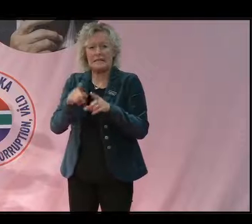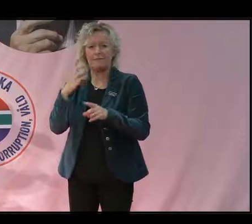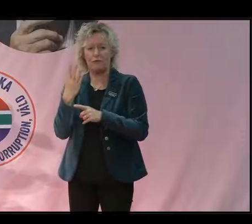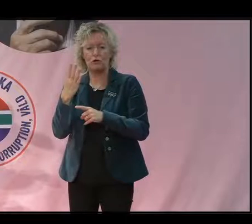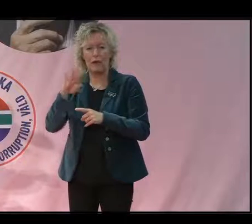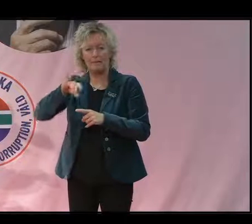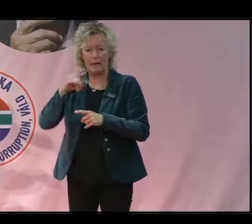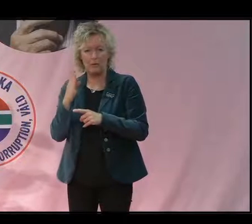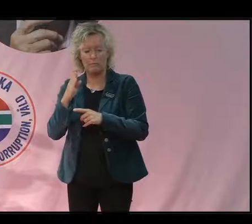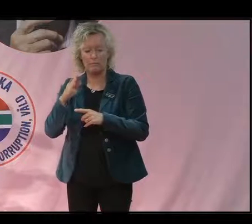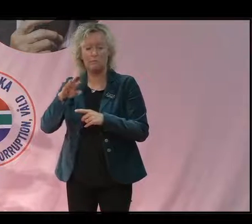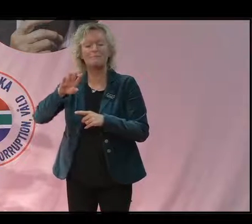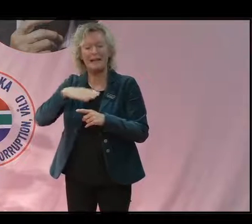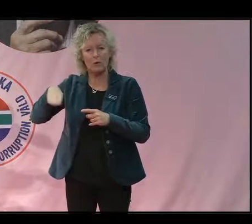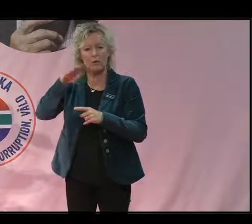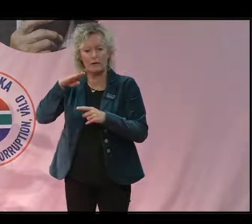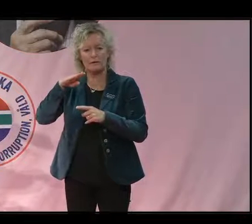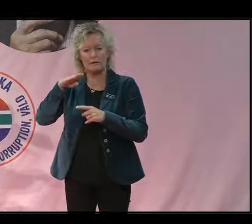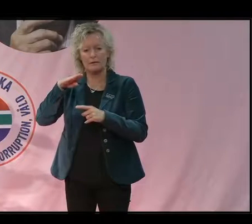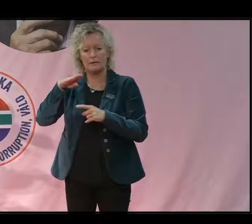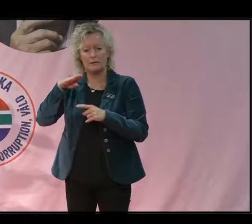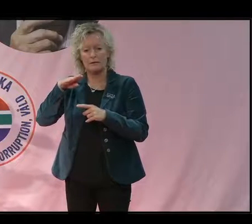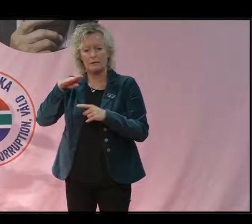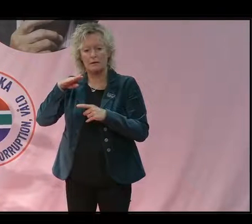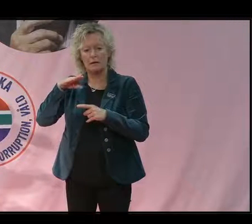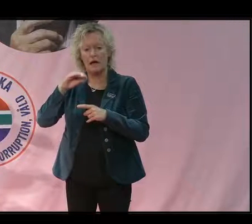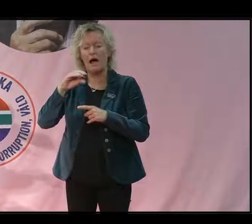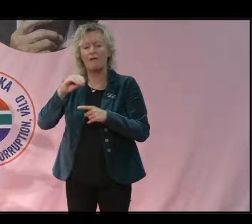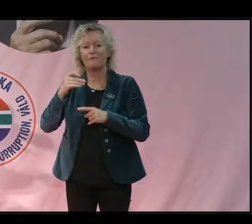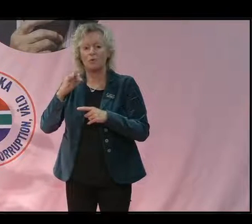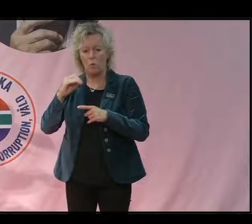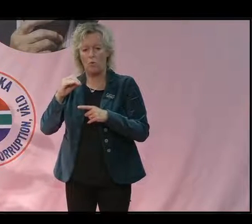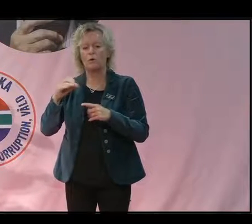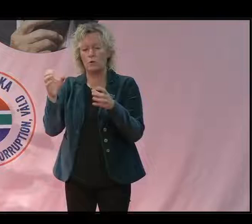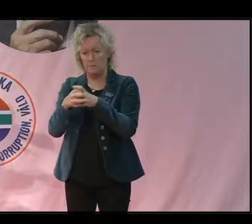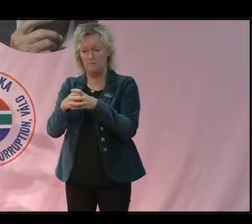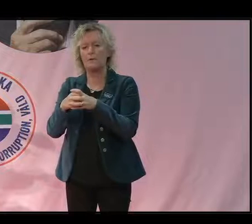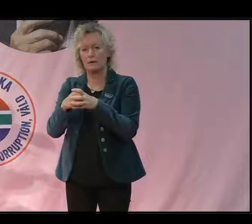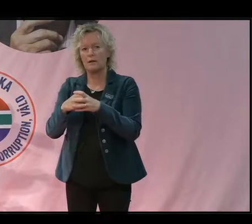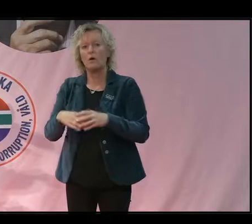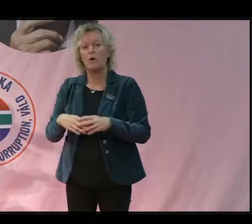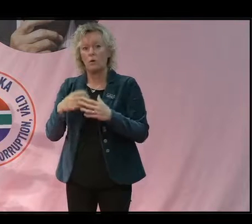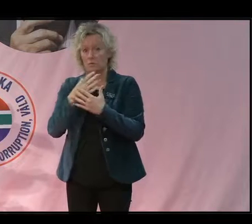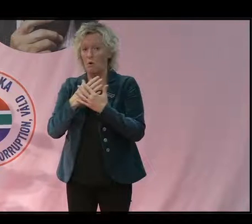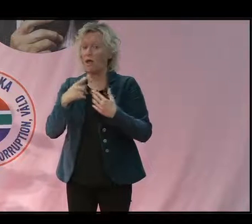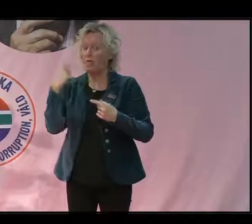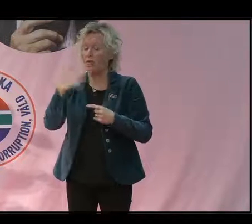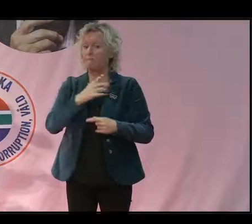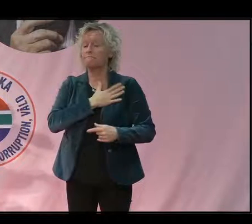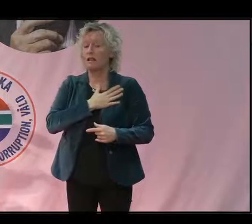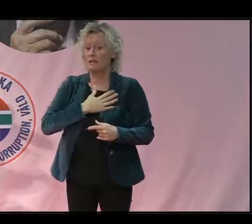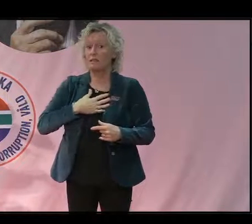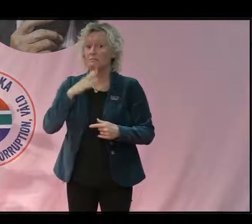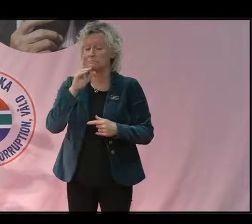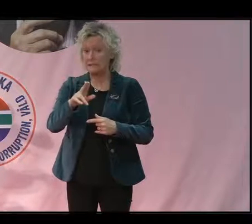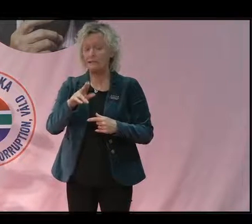afroättlingar. Och en stor del av de här urfolksgrupperna, de lever i absolut fattigdom. Och de kommer verkligen